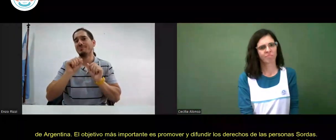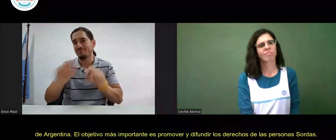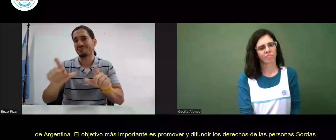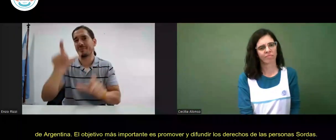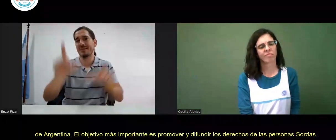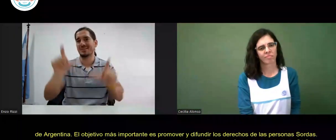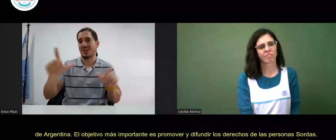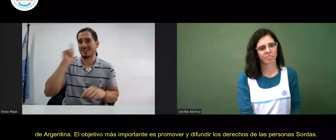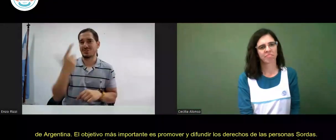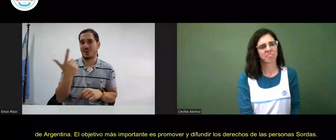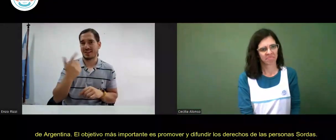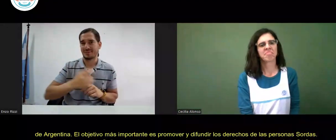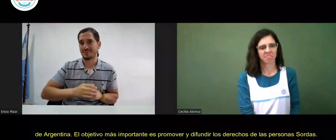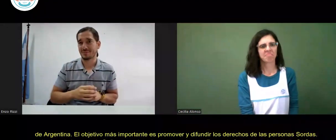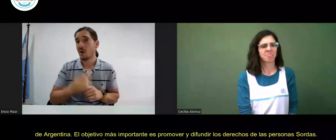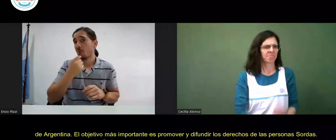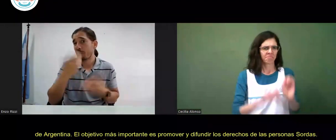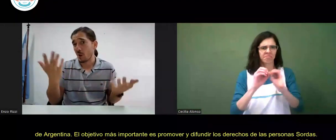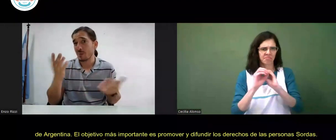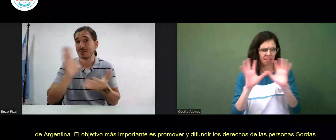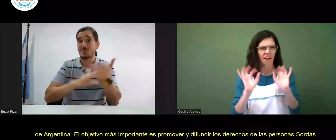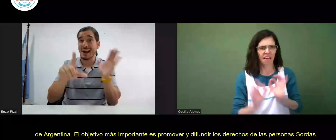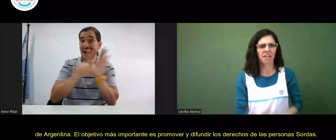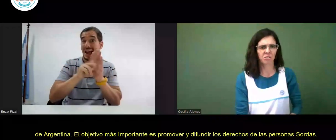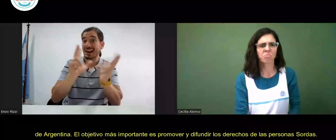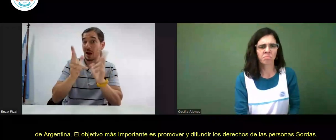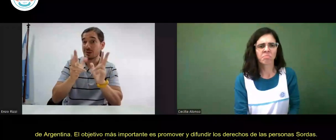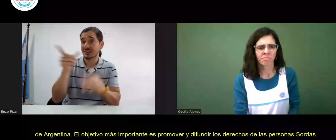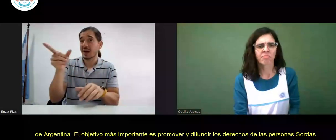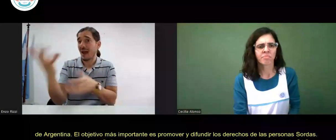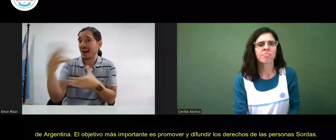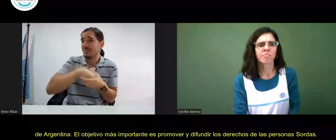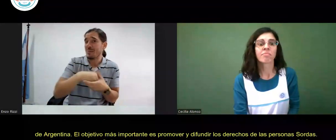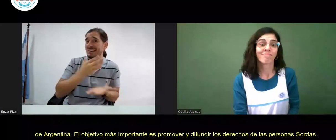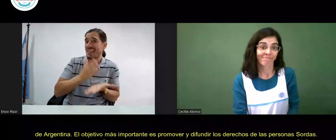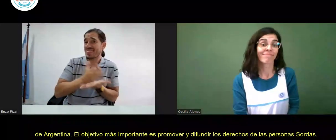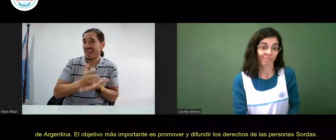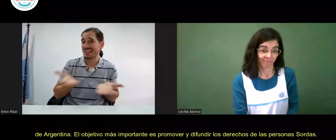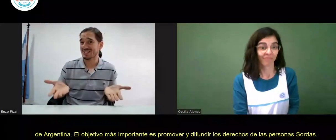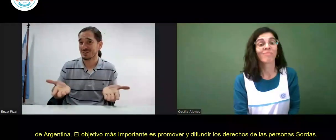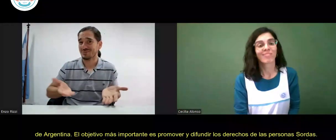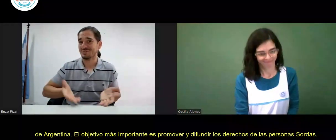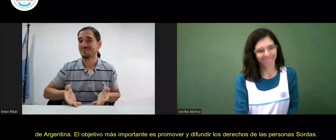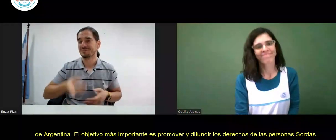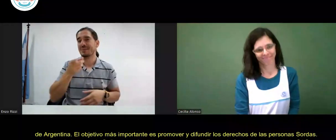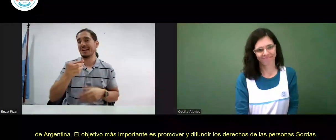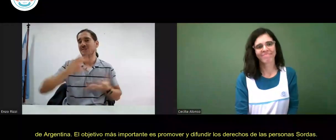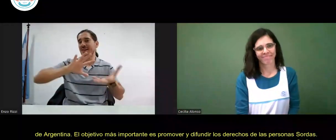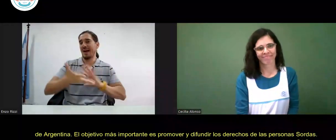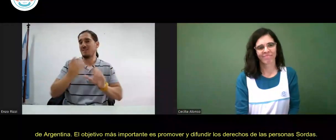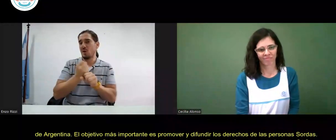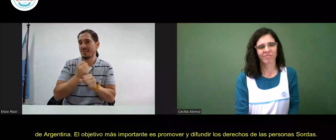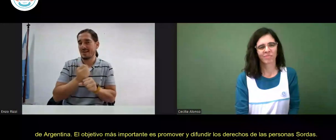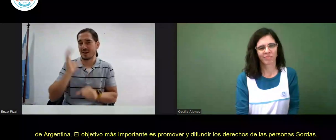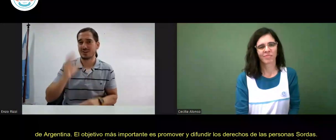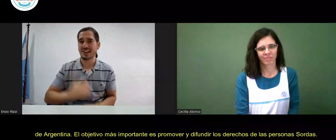sordas. La ley de lengua de señas, por ejemplo, es parte de eso. Esa es la forma